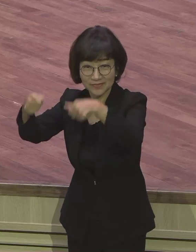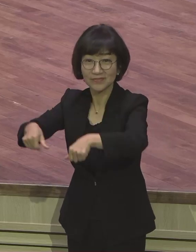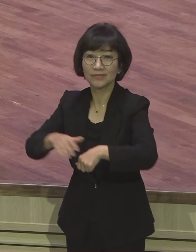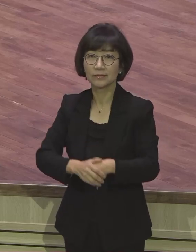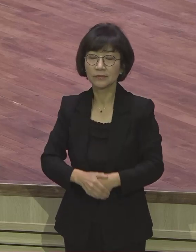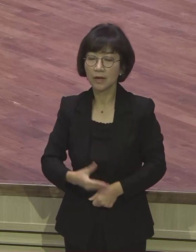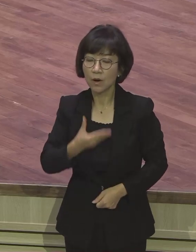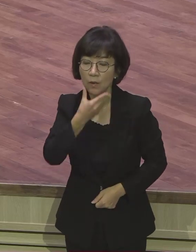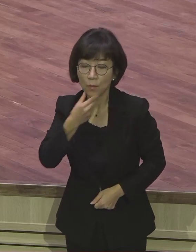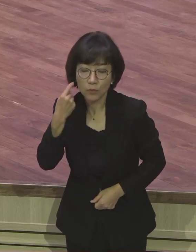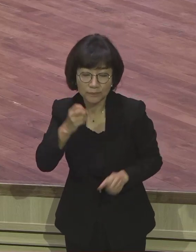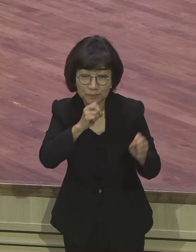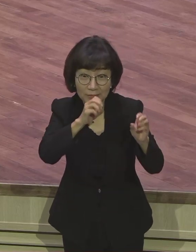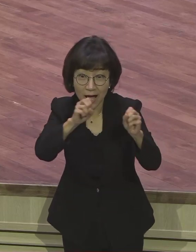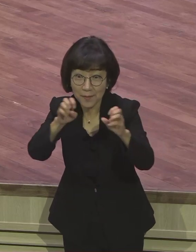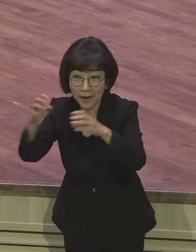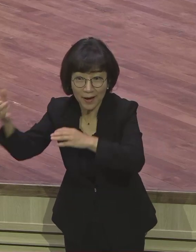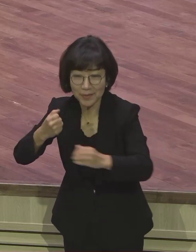복음 전파로 기뻄을 누립시다.